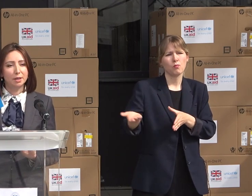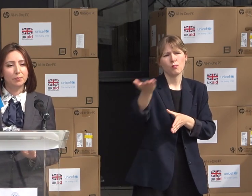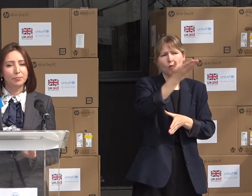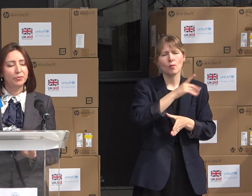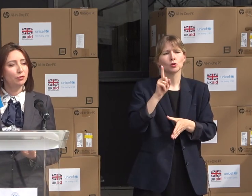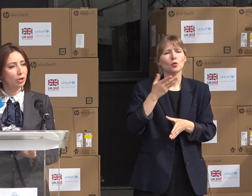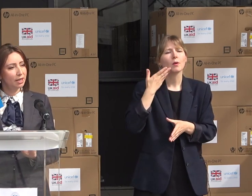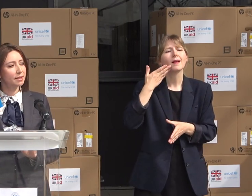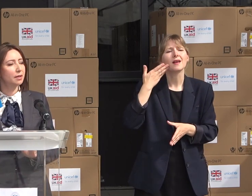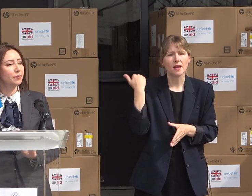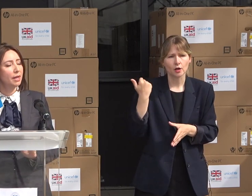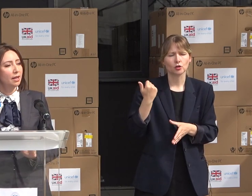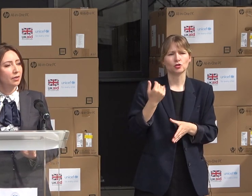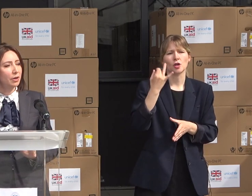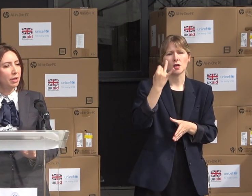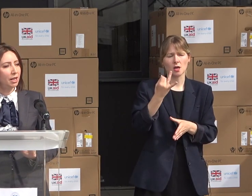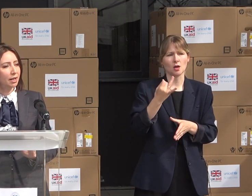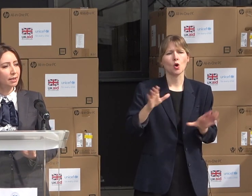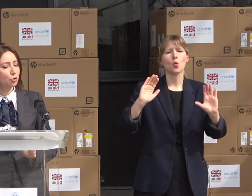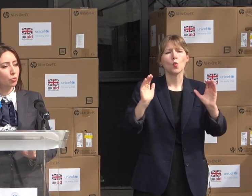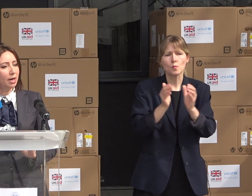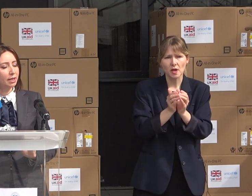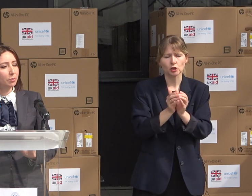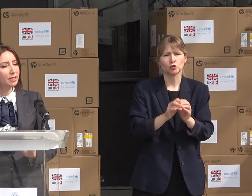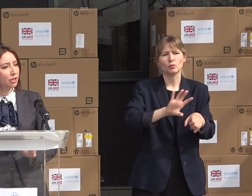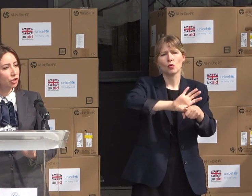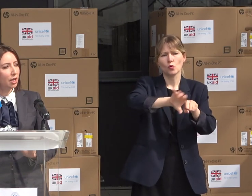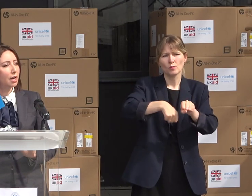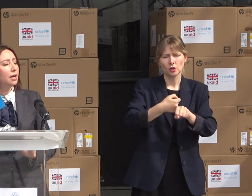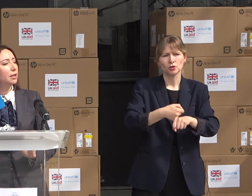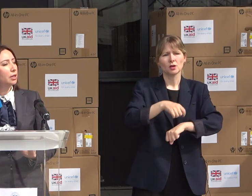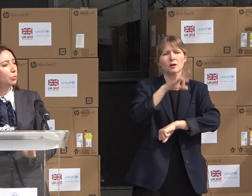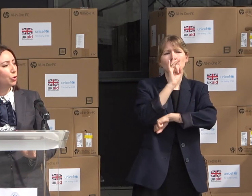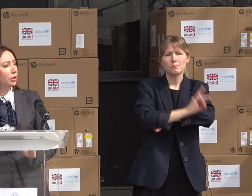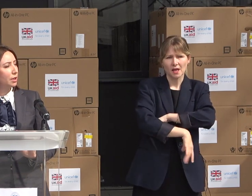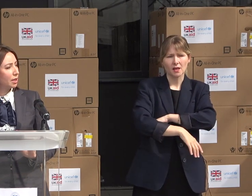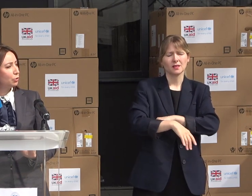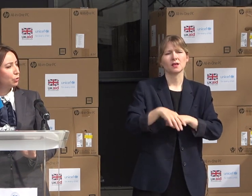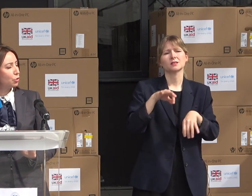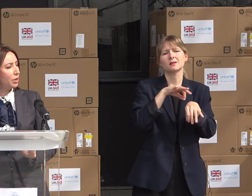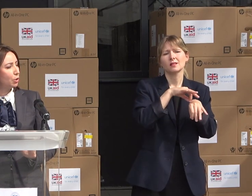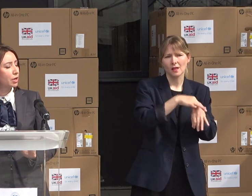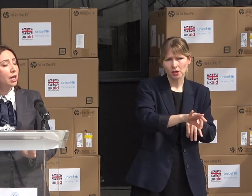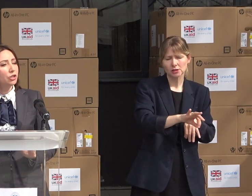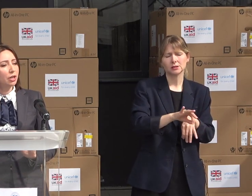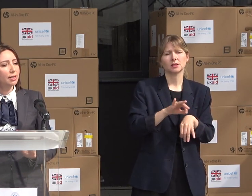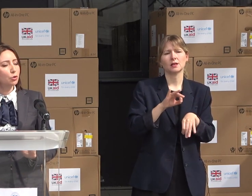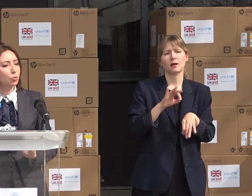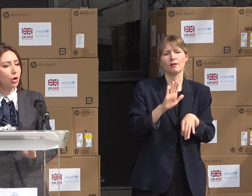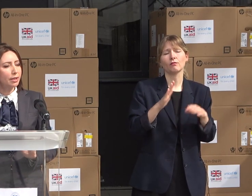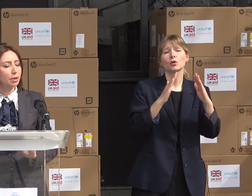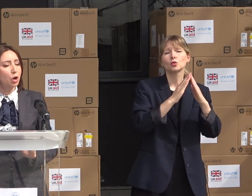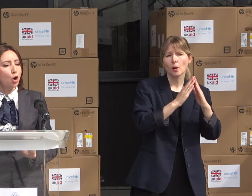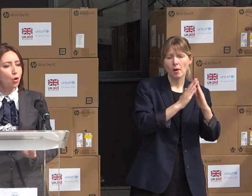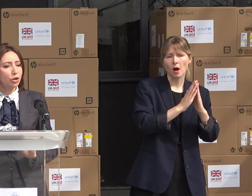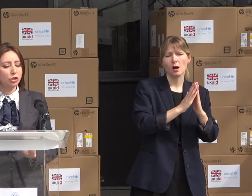combatem violența în familie, ca să combatem sărăcia în rândul copiilor și ca să